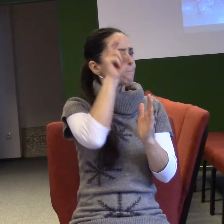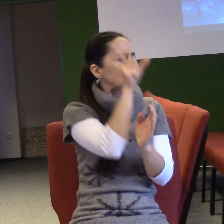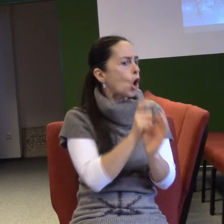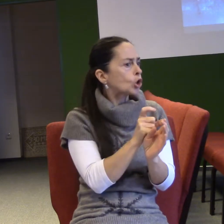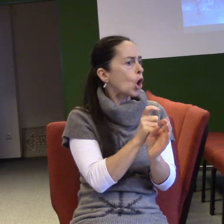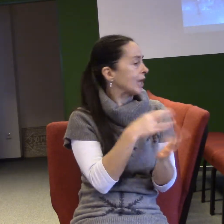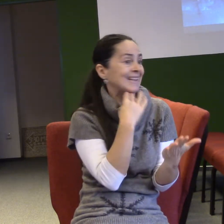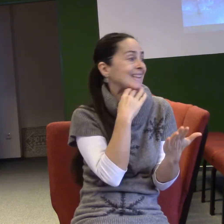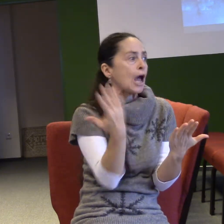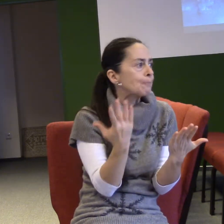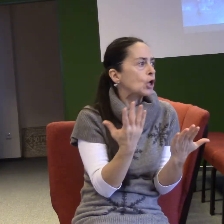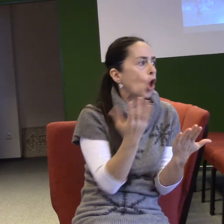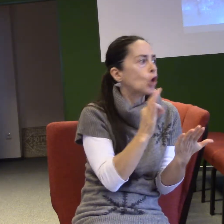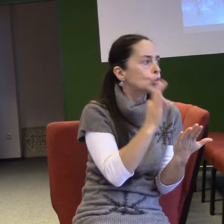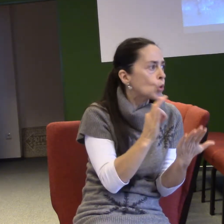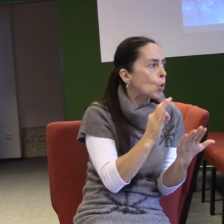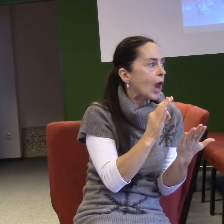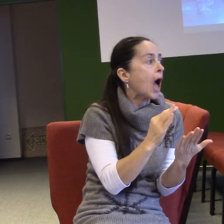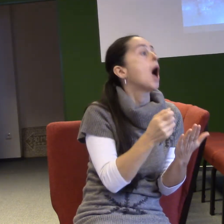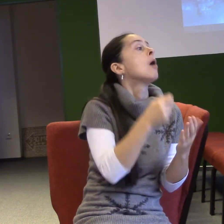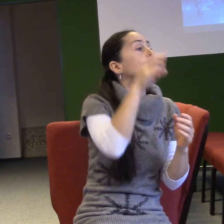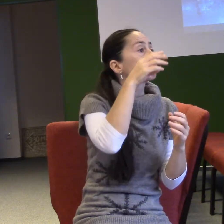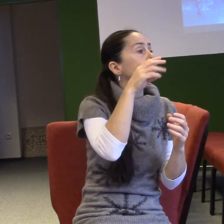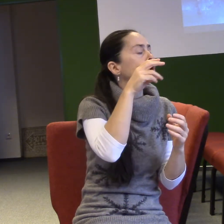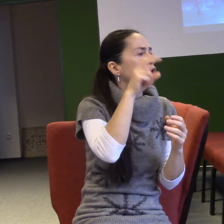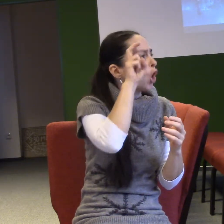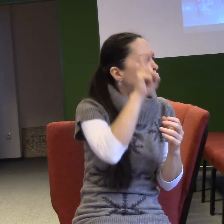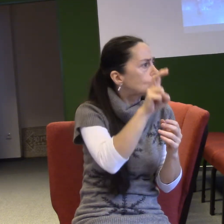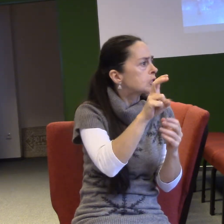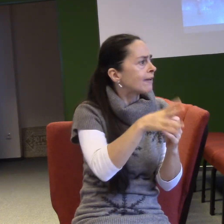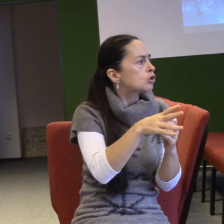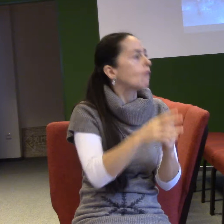nyní anděl přichází a prolamuje 400 let mlčení a říká zrovna tohle.